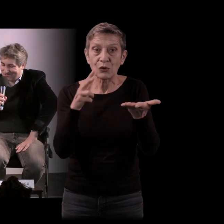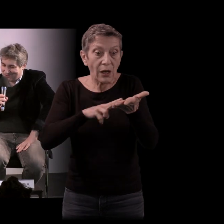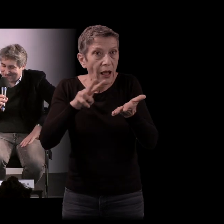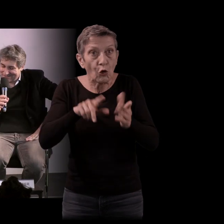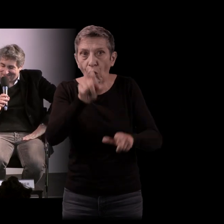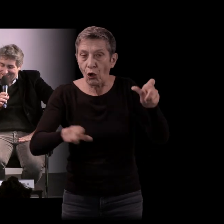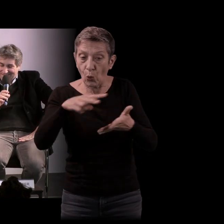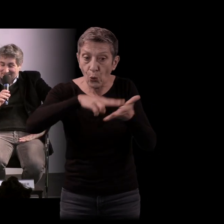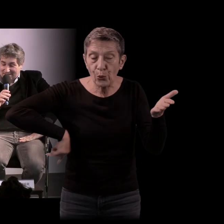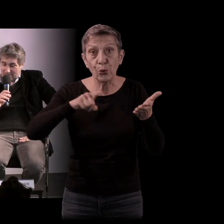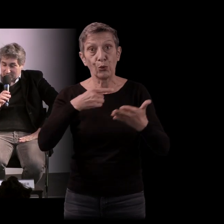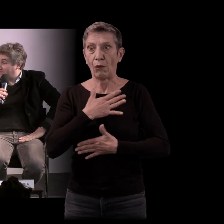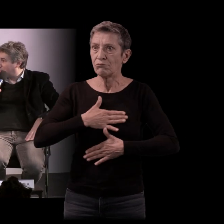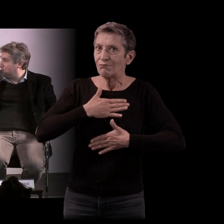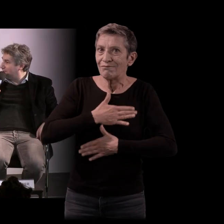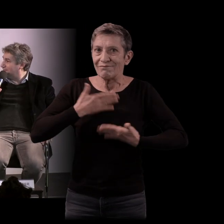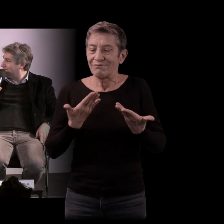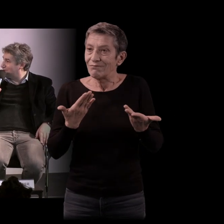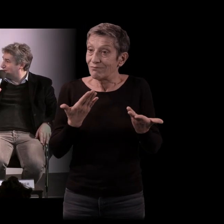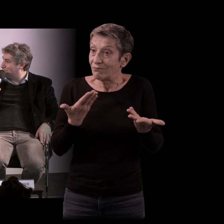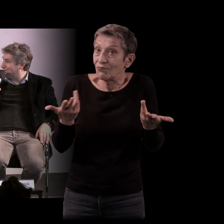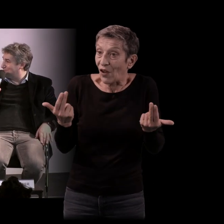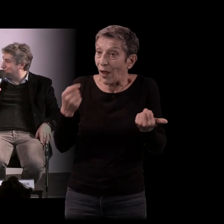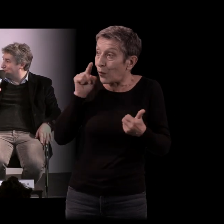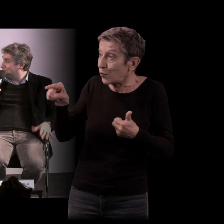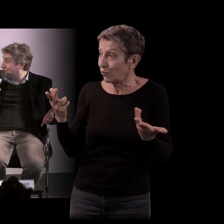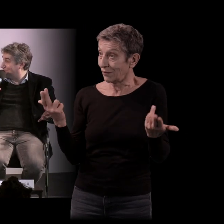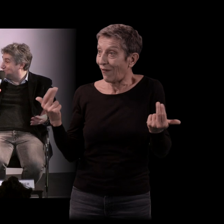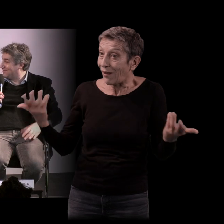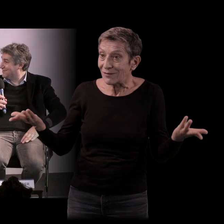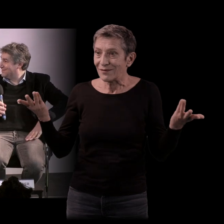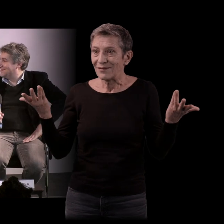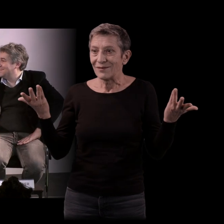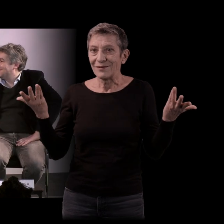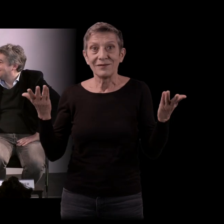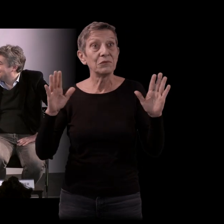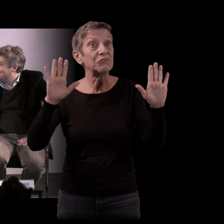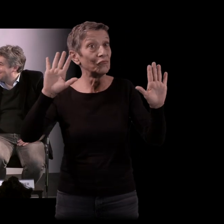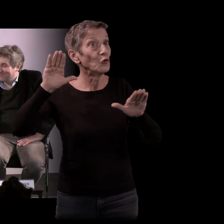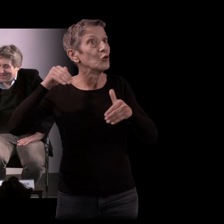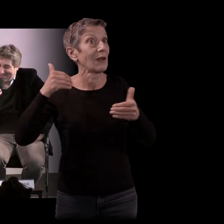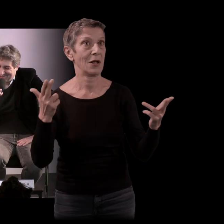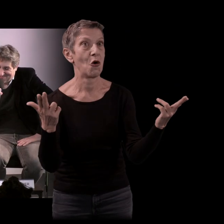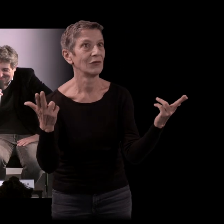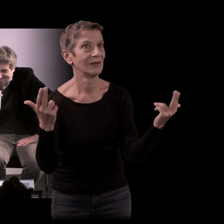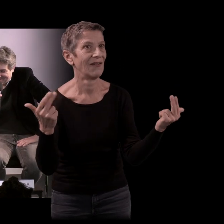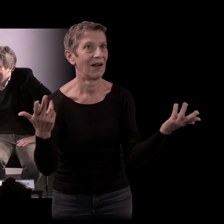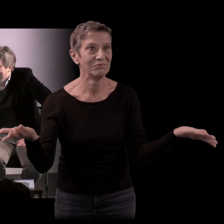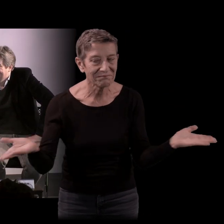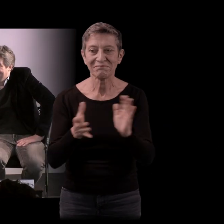enthousiastes à vrai dire. Ça se passe bien Nicolas pour vous, tout simplement ? Jusqu'ici tout va bien ? Voilà, tout simplement. Donc